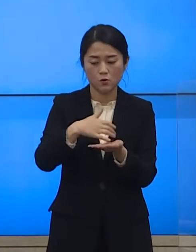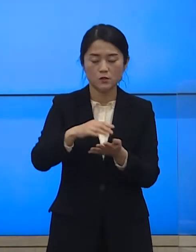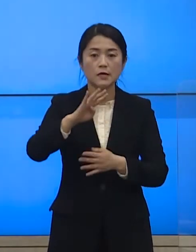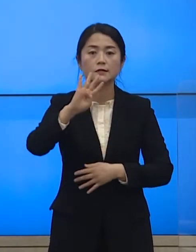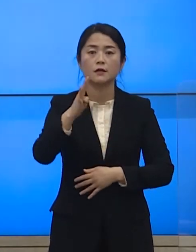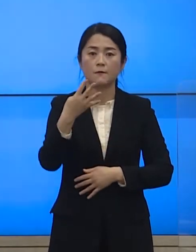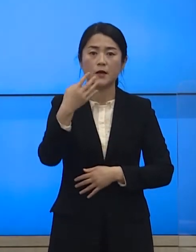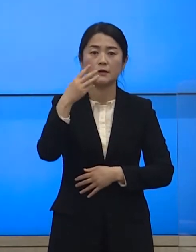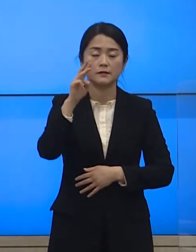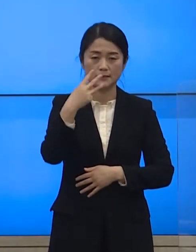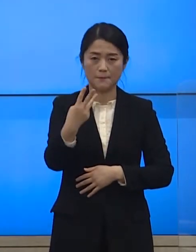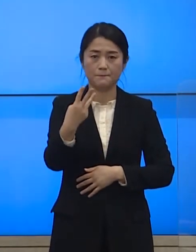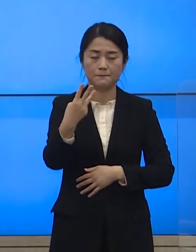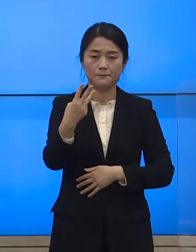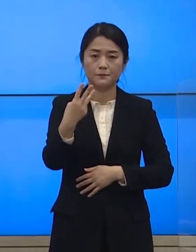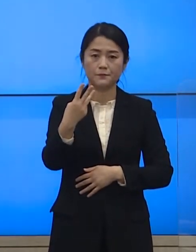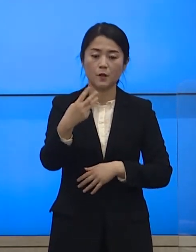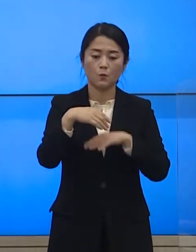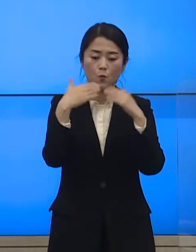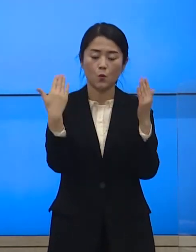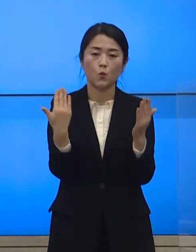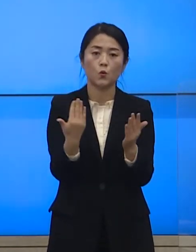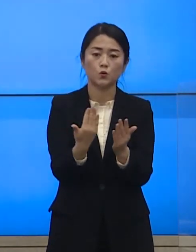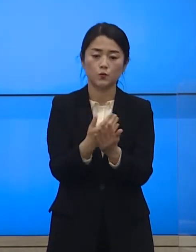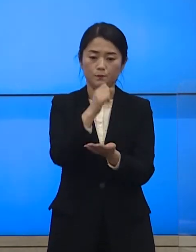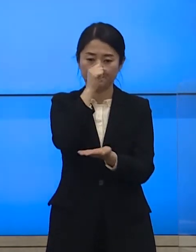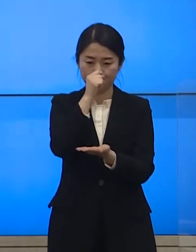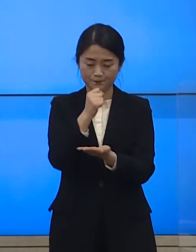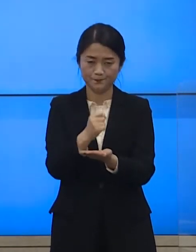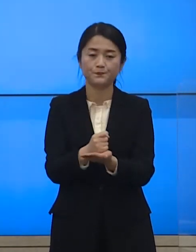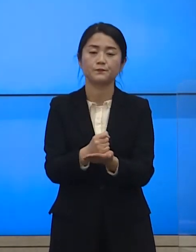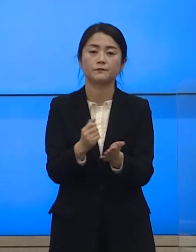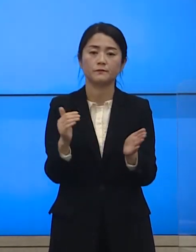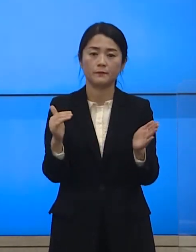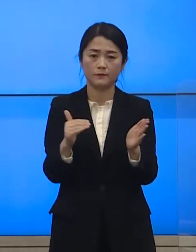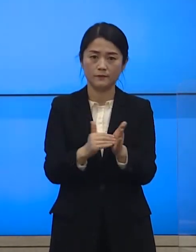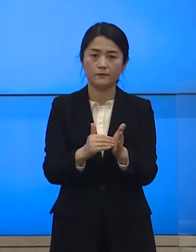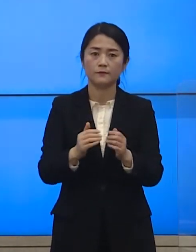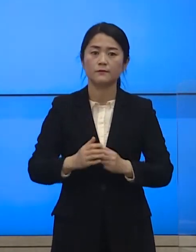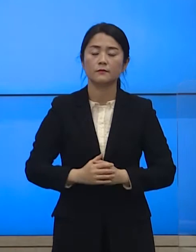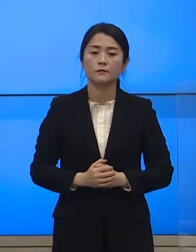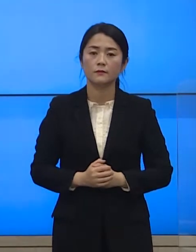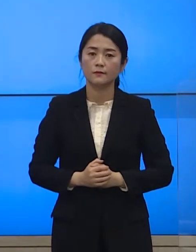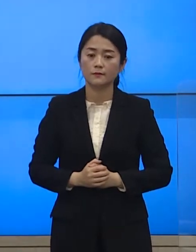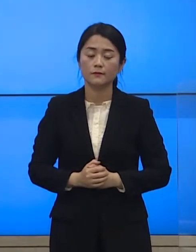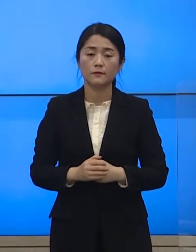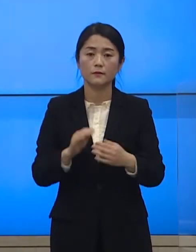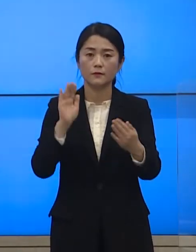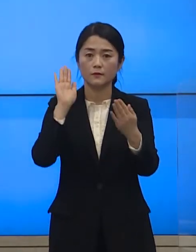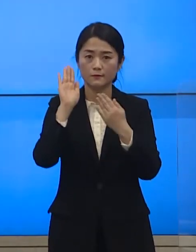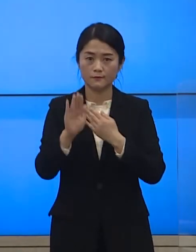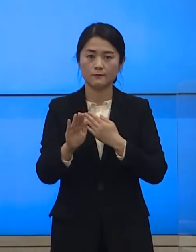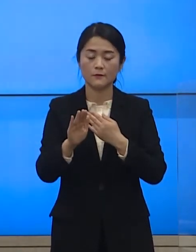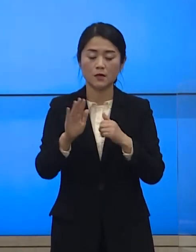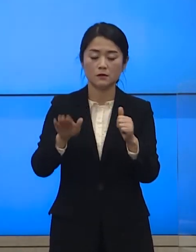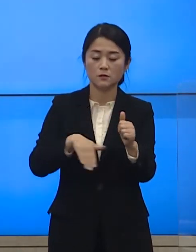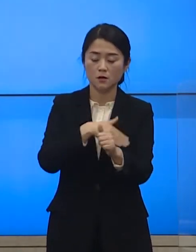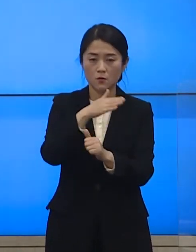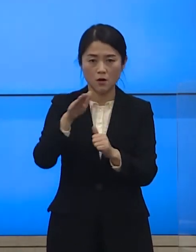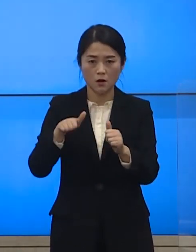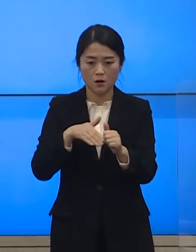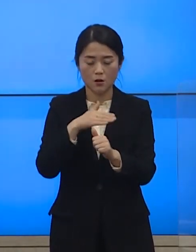403건으로 모두 음성판정을 받았습니다 앞으로 상황을